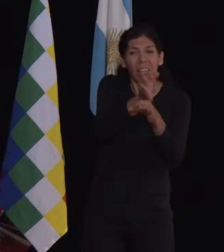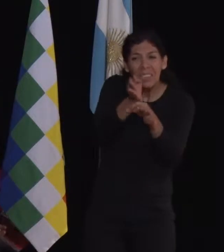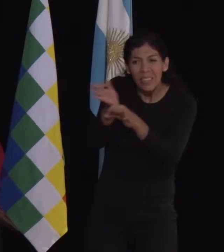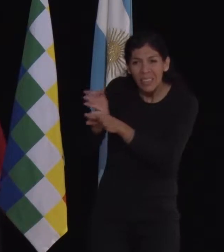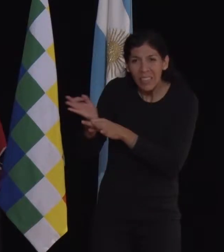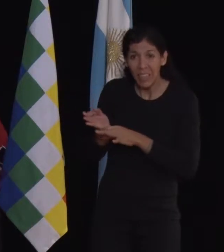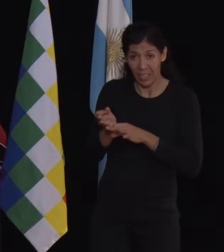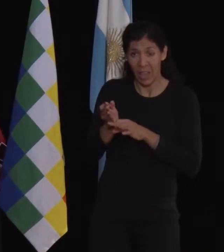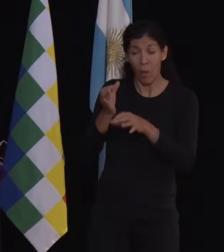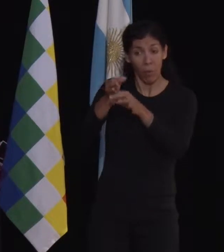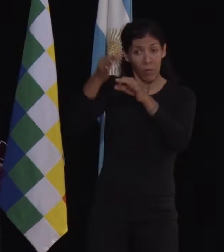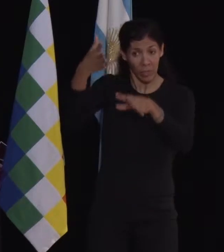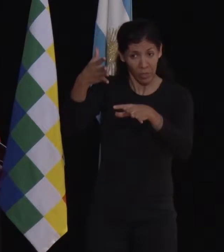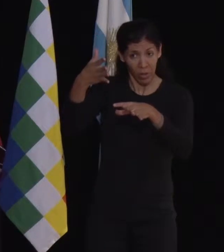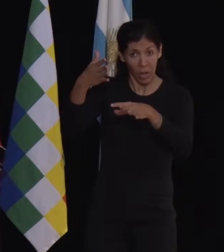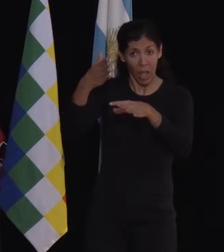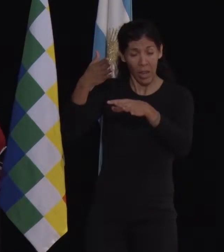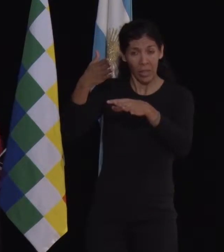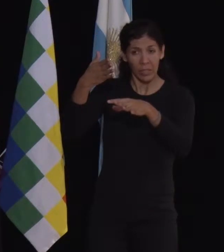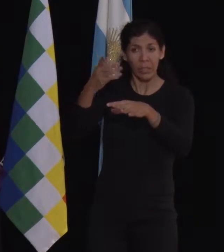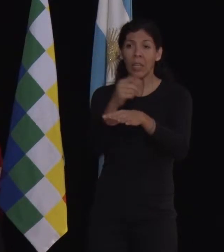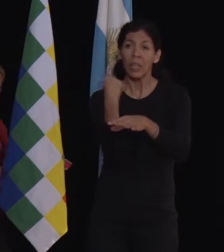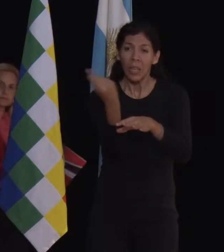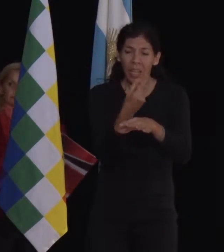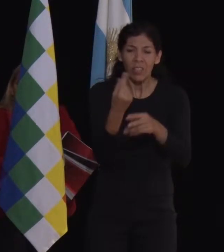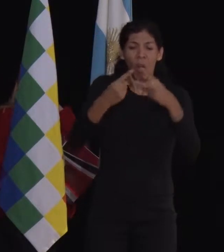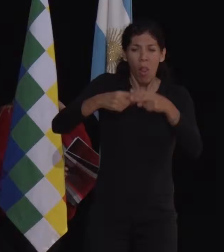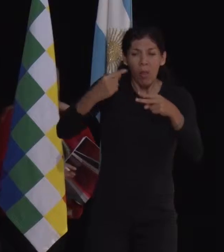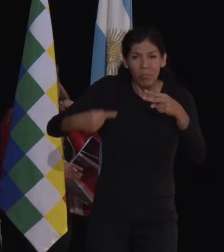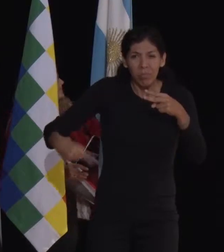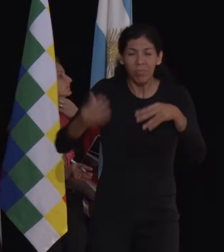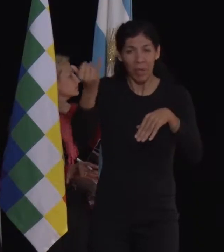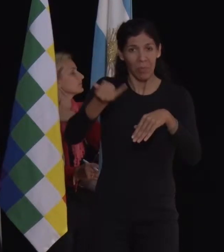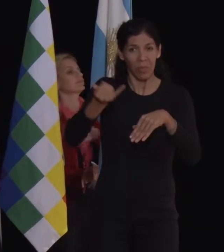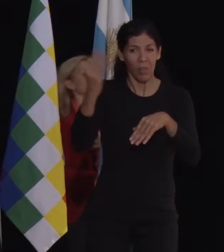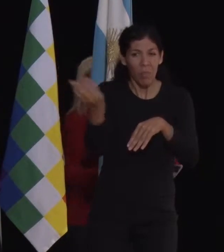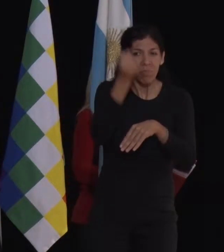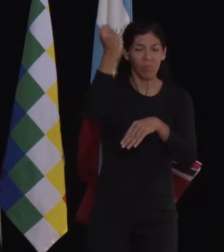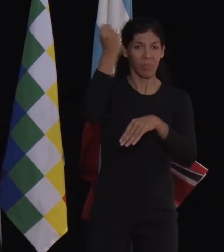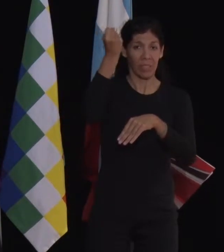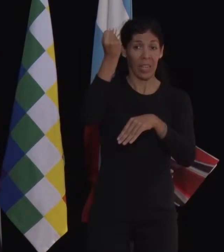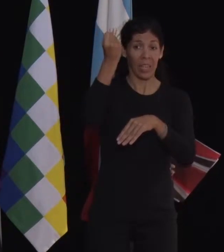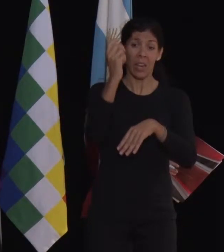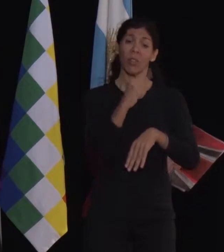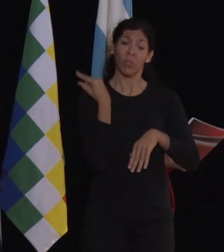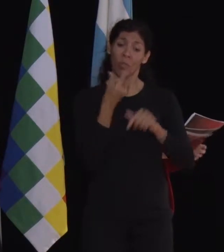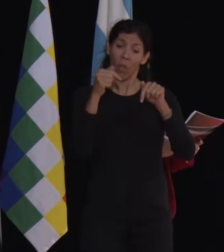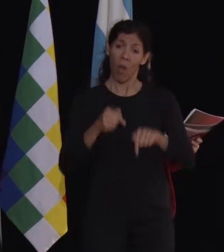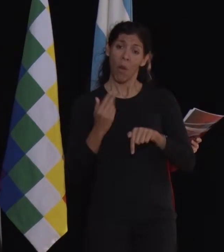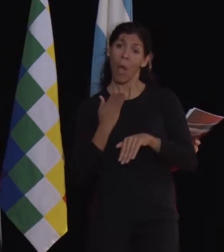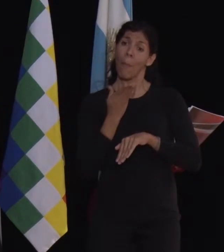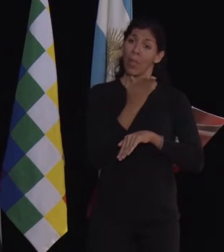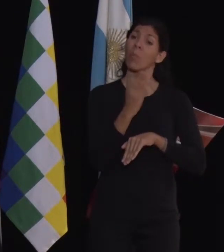profesionales para que tengan herramientas para evitar todas estas violencias de las cuales nosotros hoy hemos venido